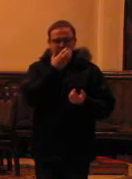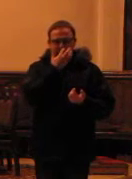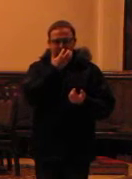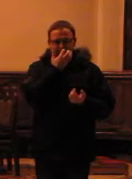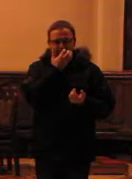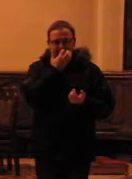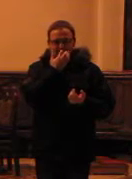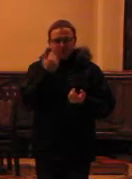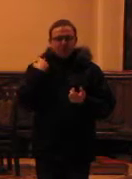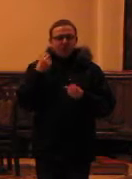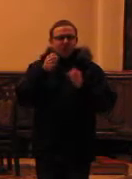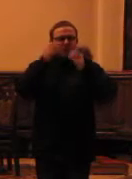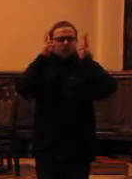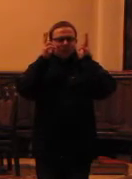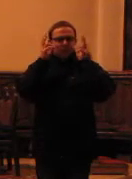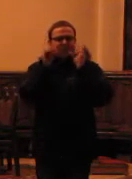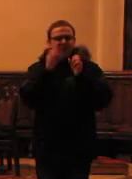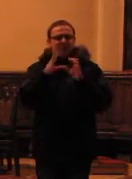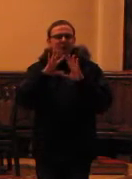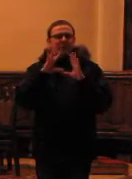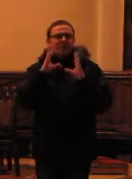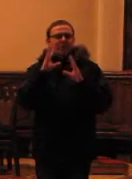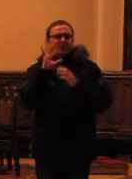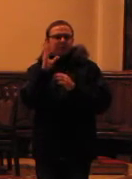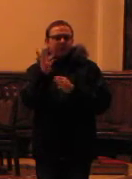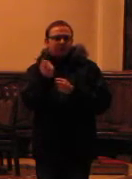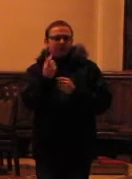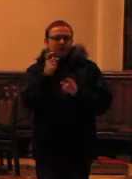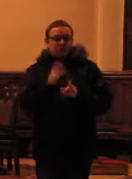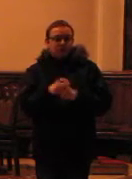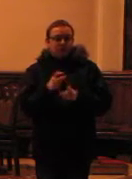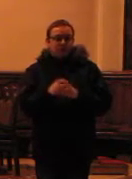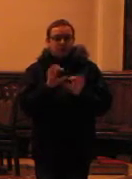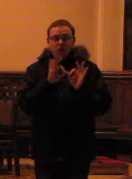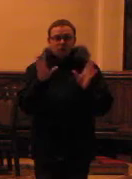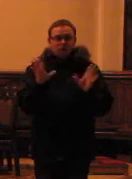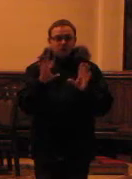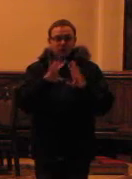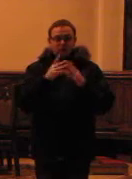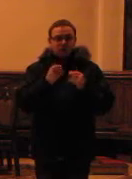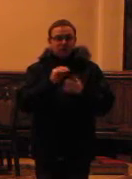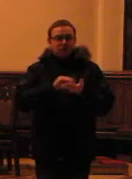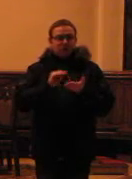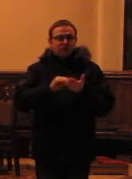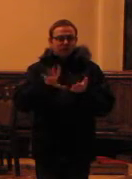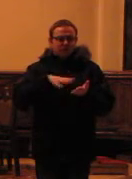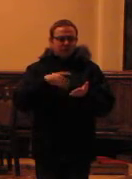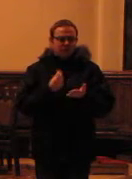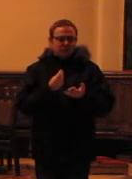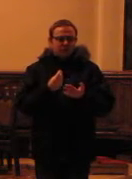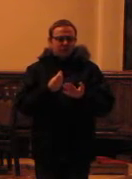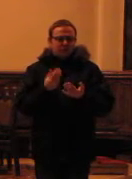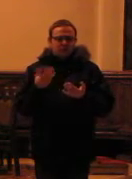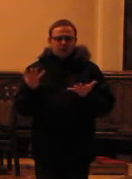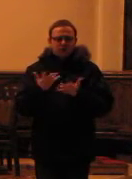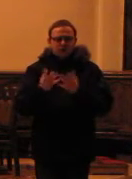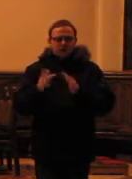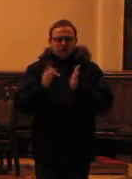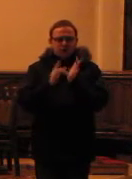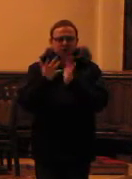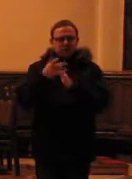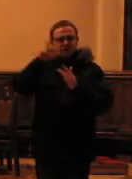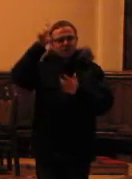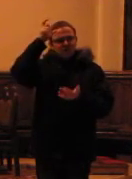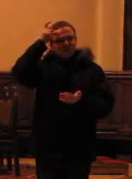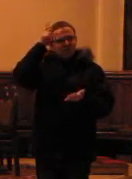byłem zaszokowanym. Tak piękne słowa, oczywiście, wszystkim z pisemna świętego, oczywiście, Chrystus w centrum, to, co